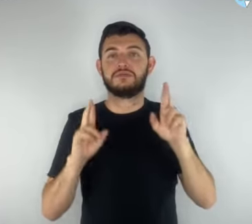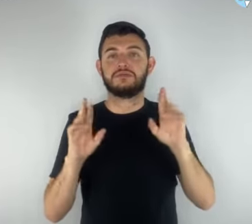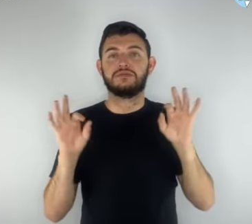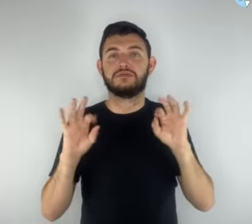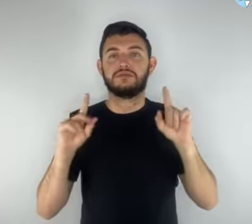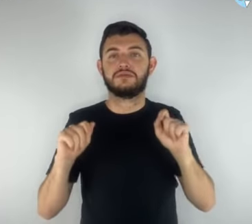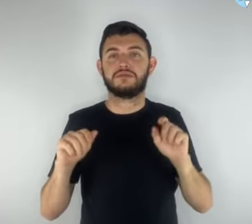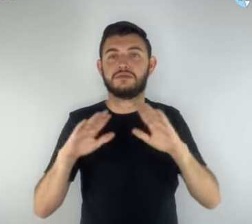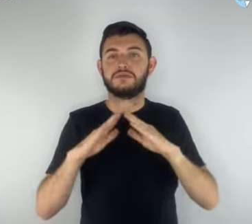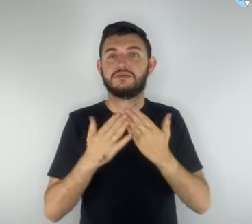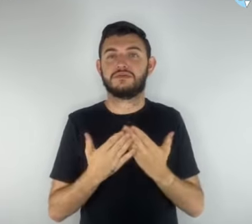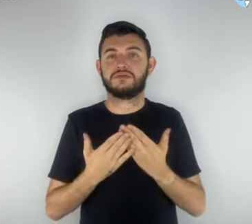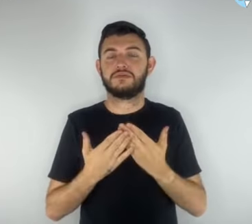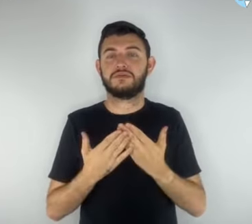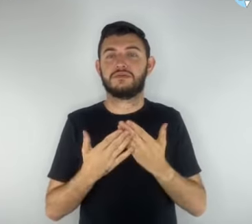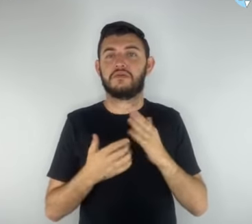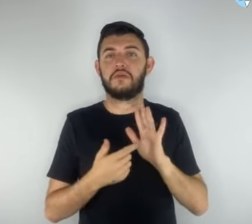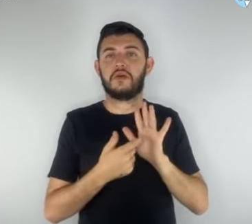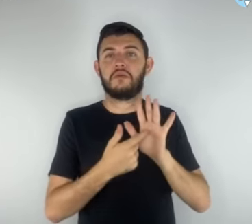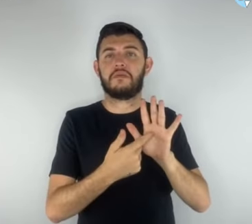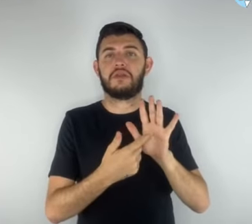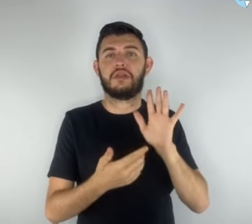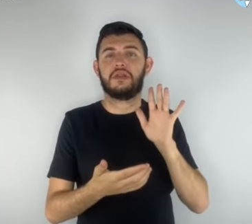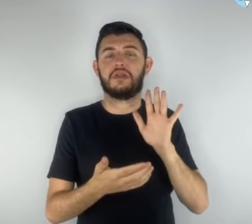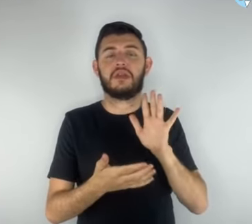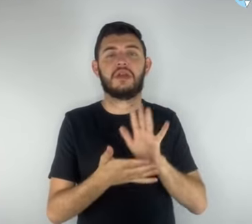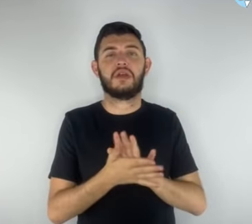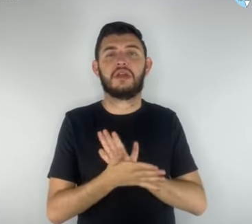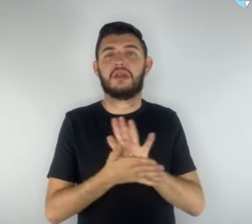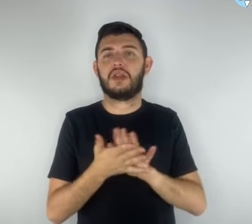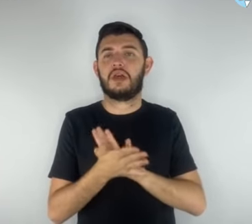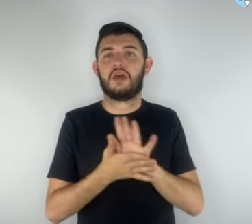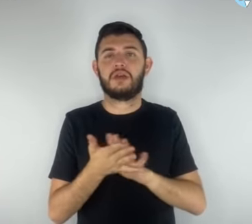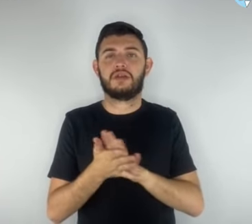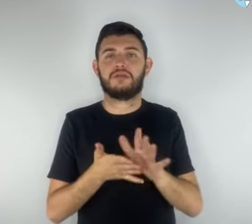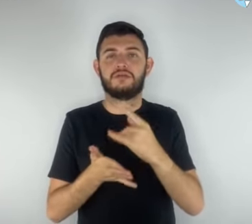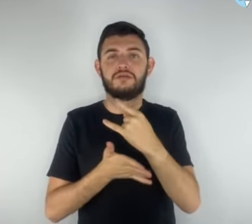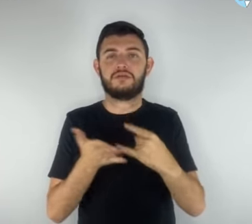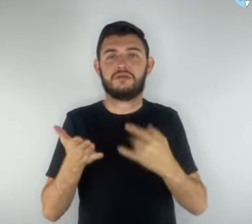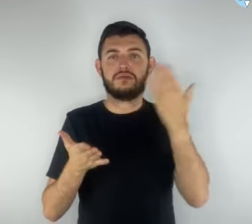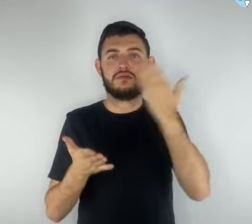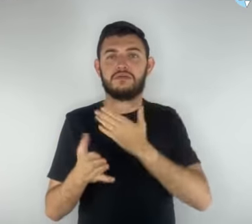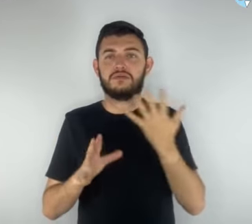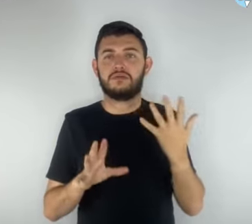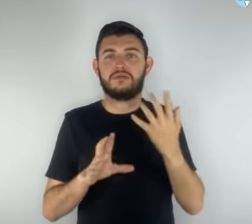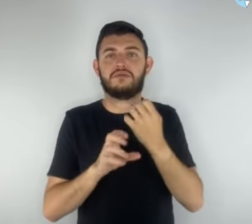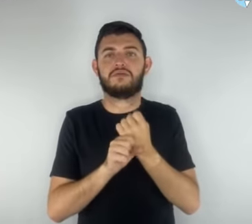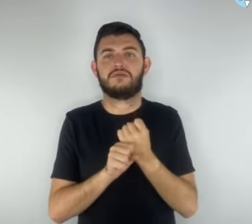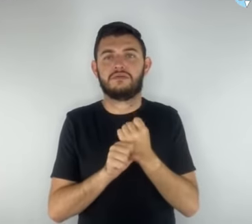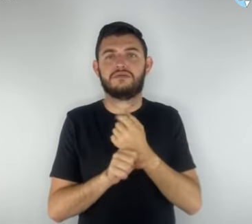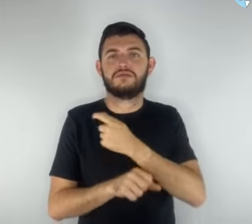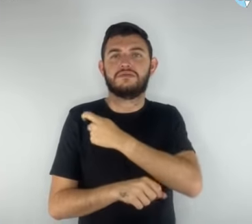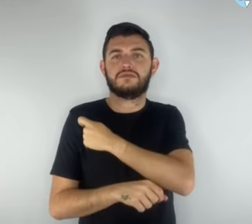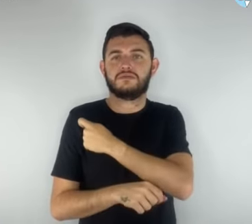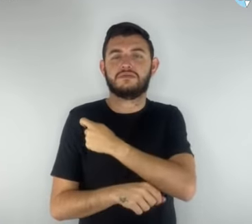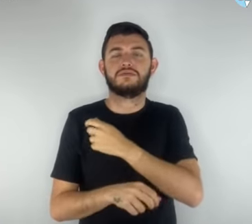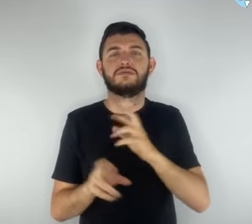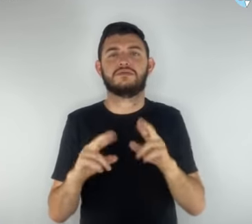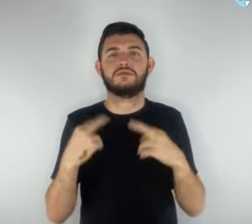colégio não apresentaria os boletins dos estudantes. O anticlímax de uma reunião de pais e